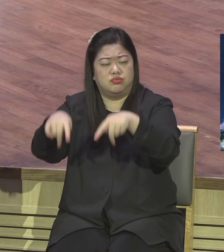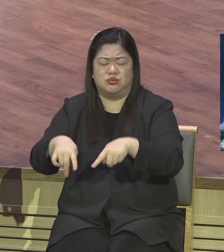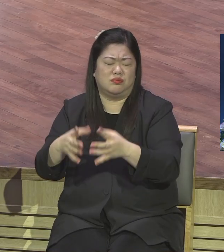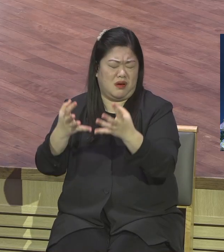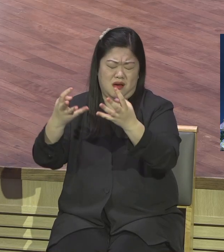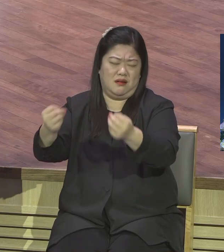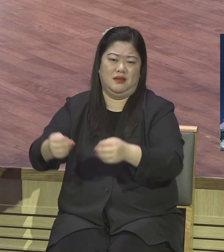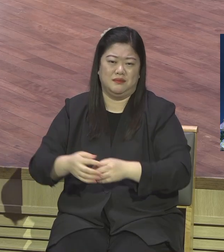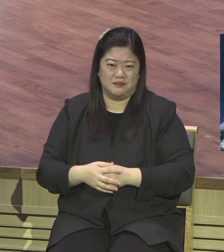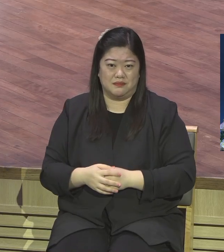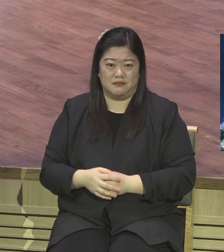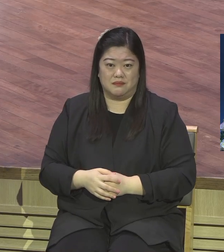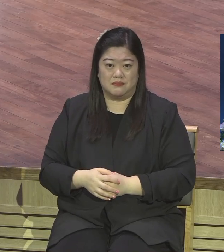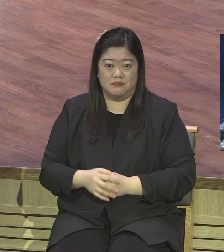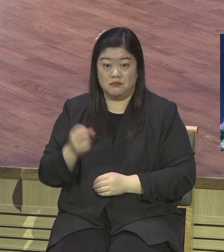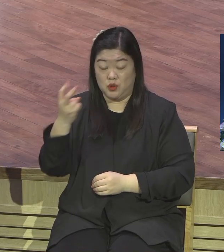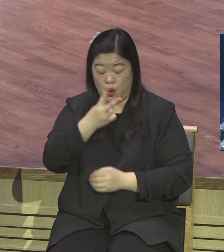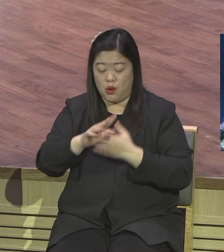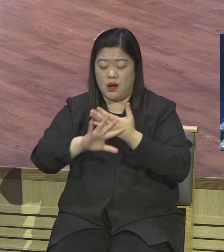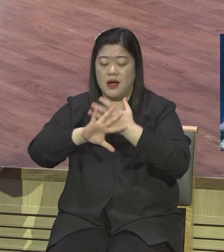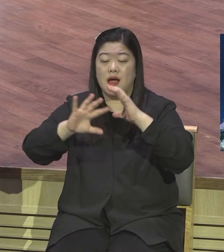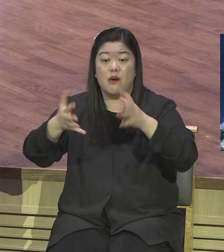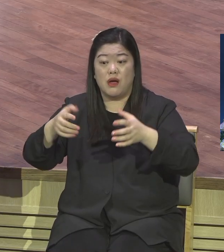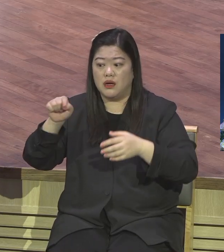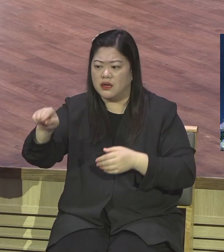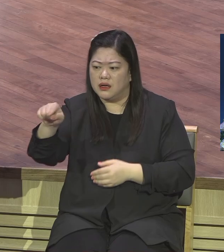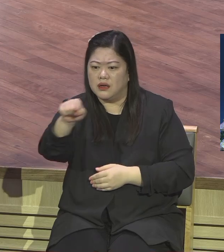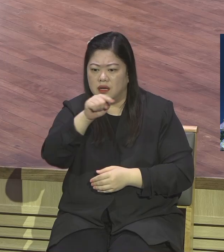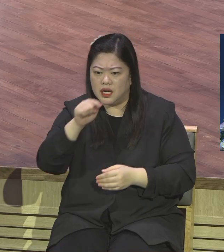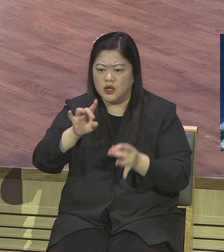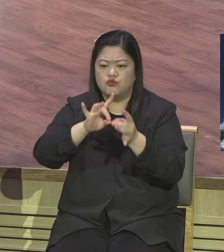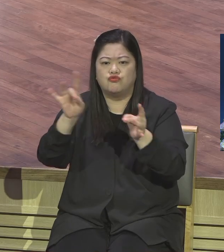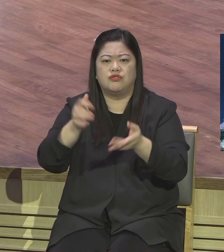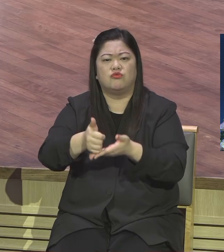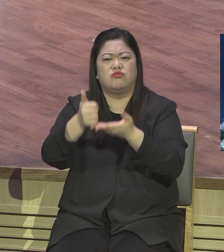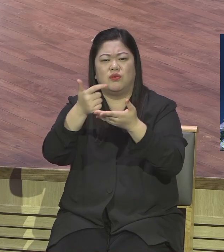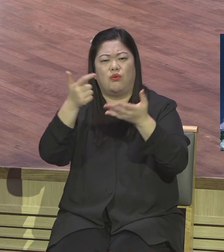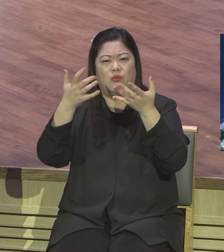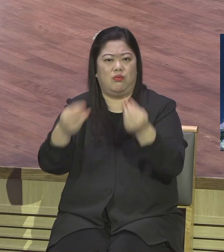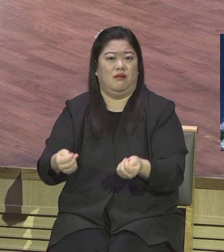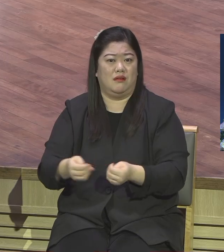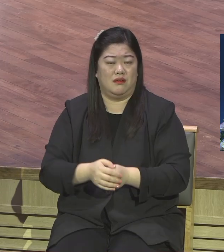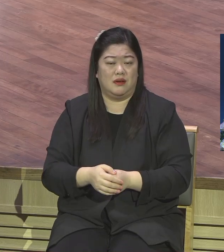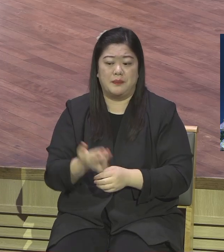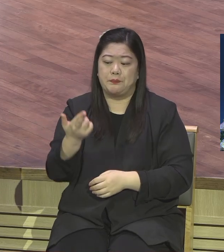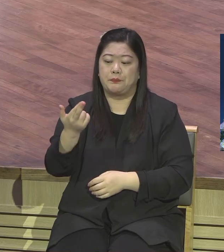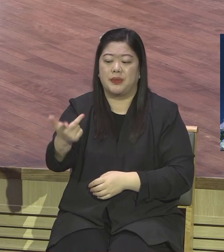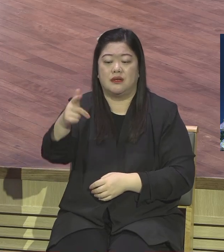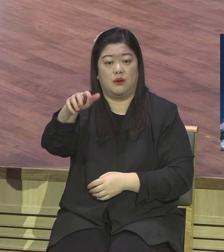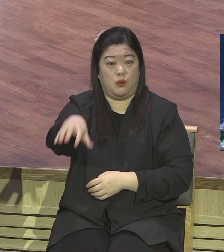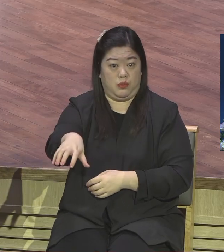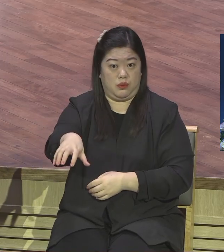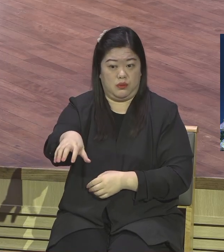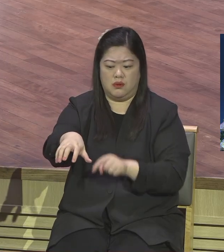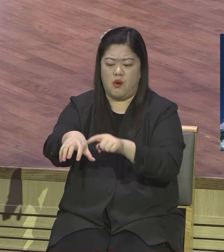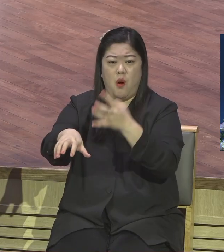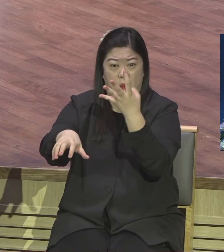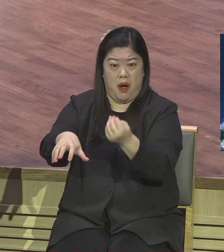더더군요 해외는 다 우상숭배하고 있습니다 그 빈곳을 향하야 실제적으로